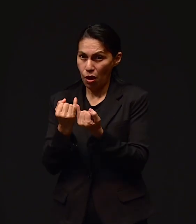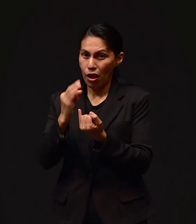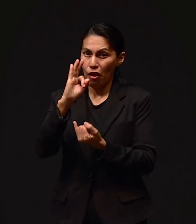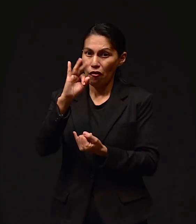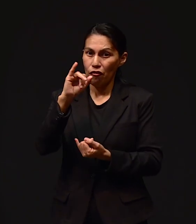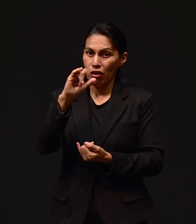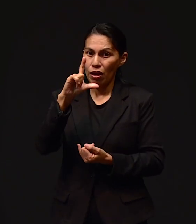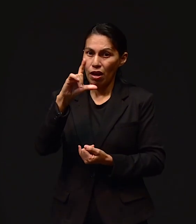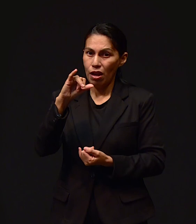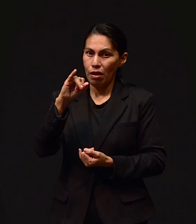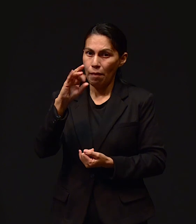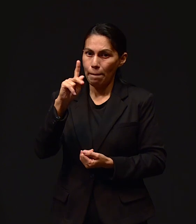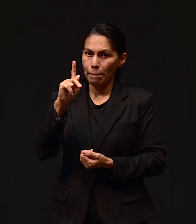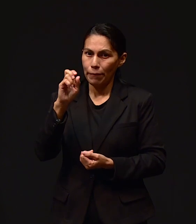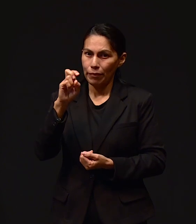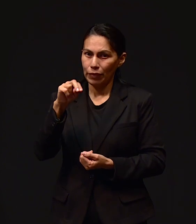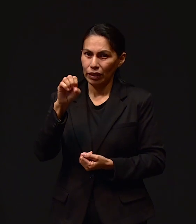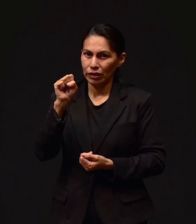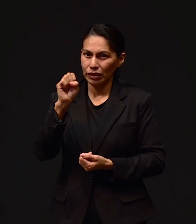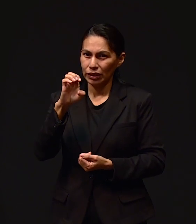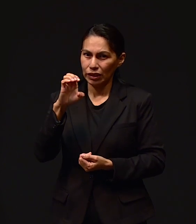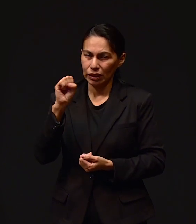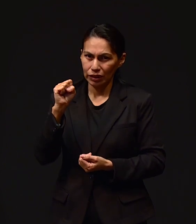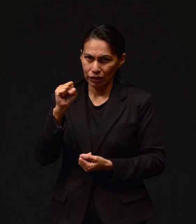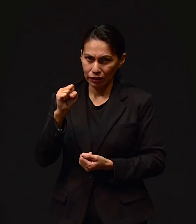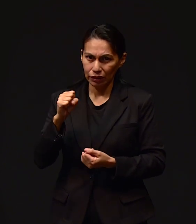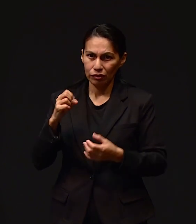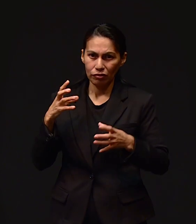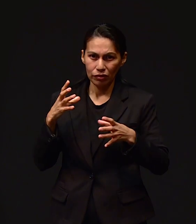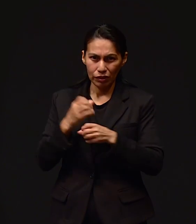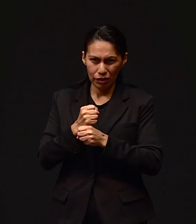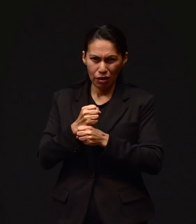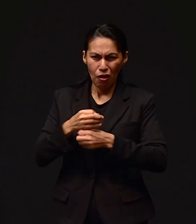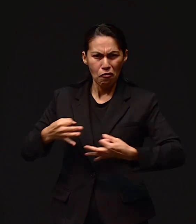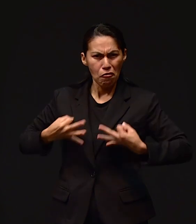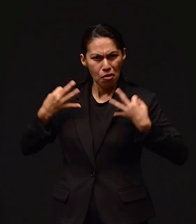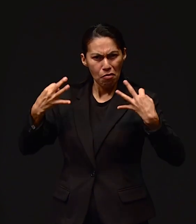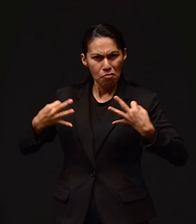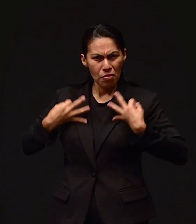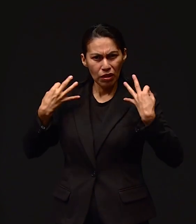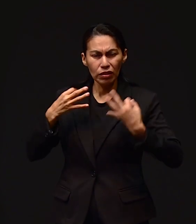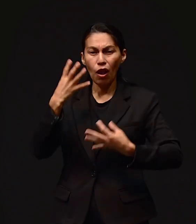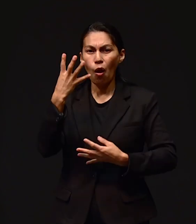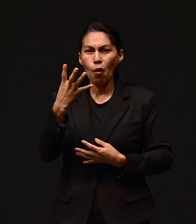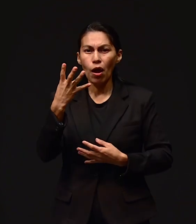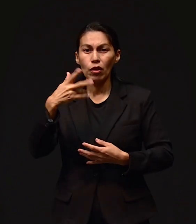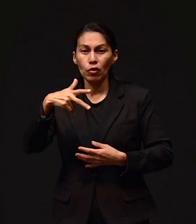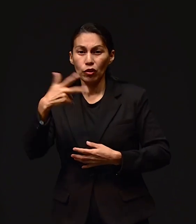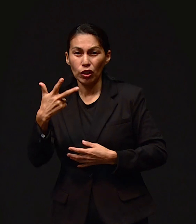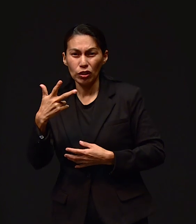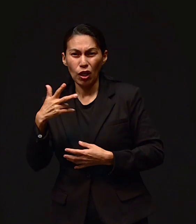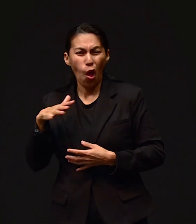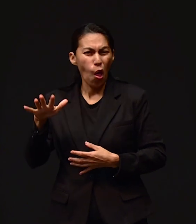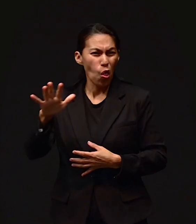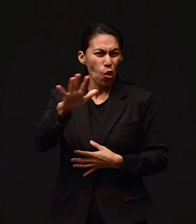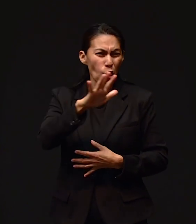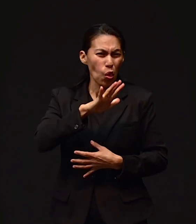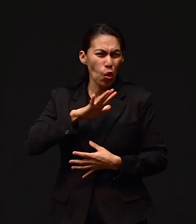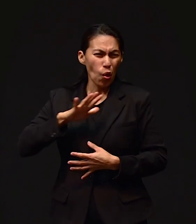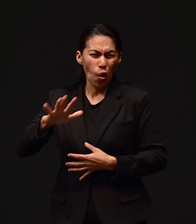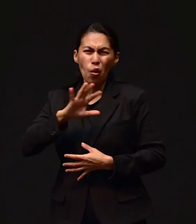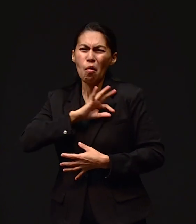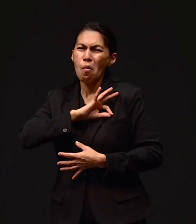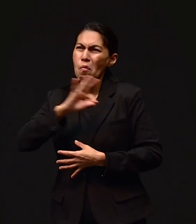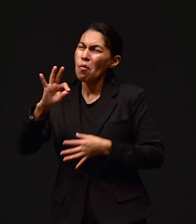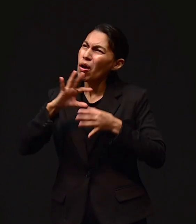Todo lo puedo En Cristo Que me fortalece Porque Él es el único Que nos fortalece Él es el único Que nos abraza